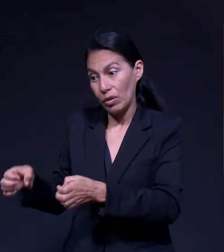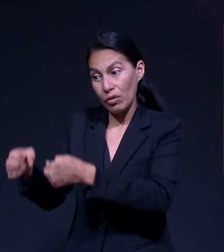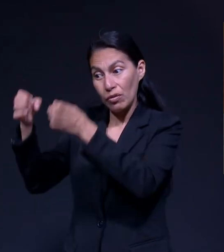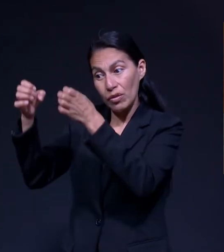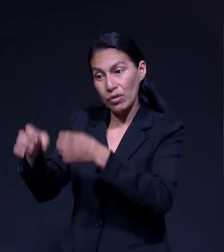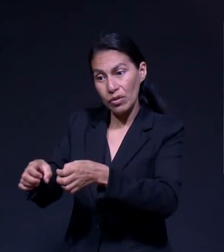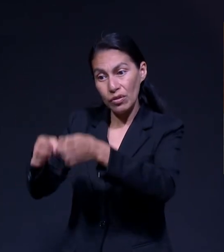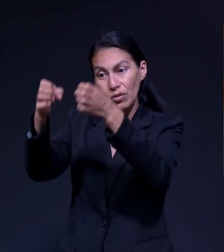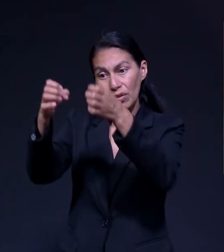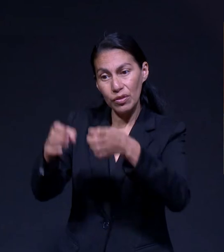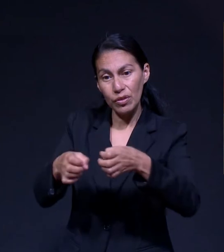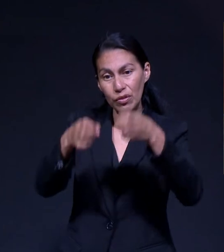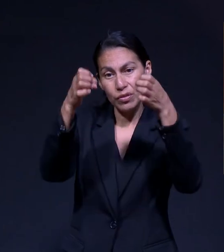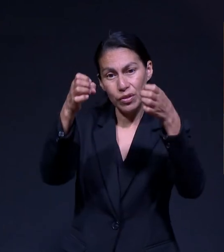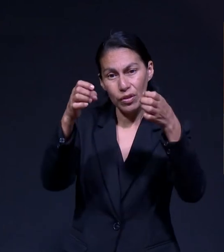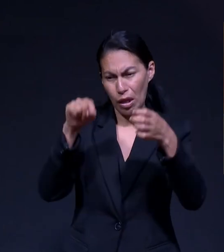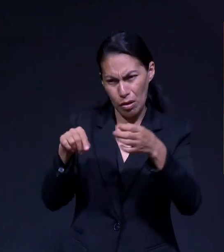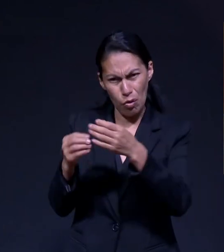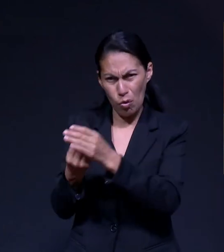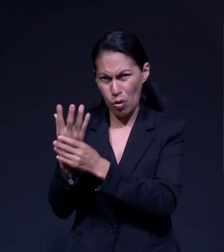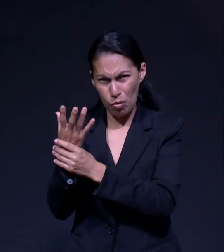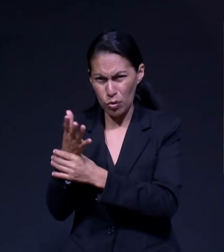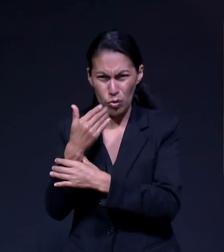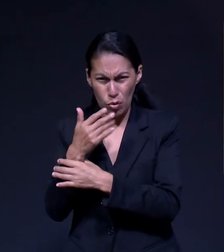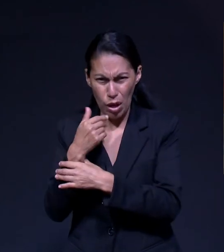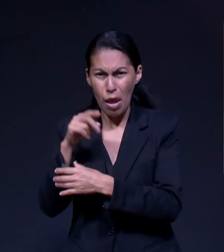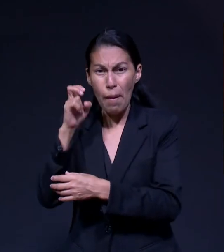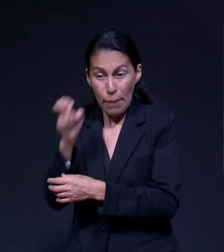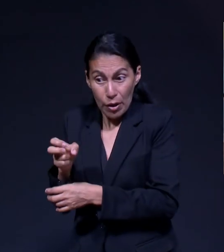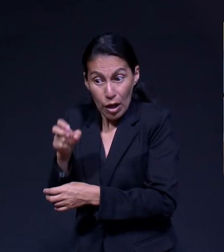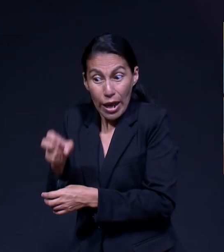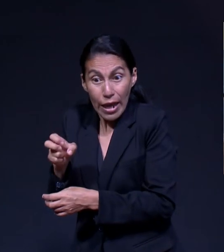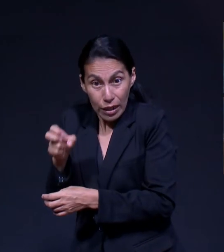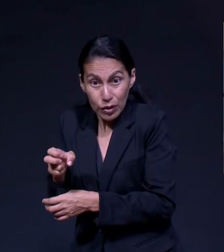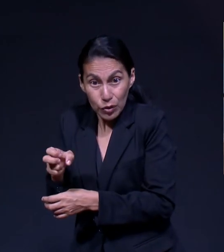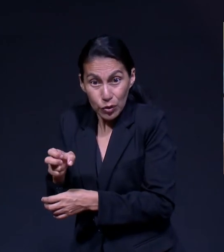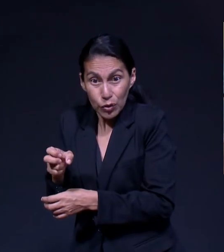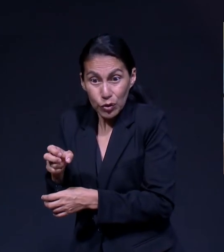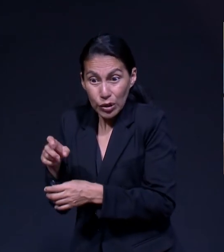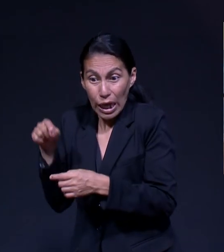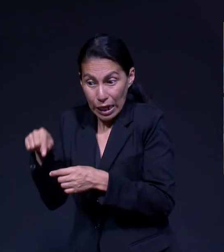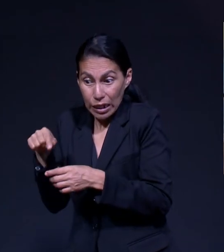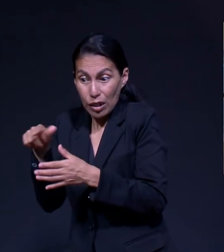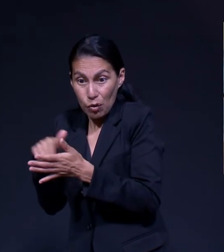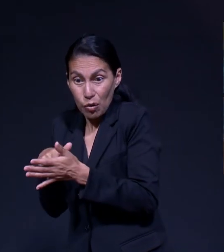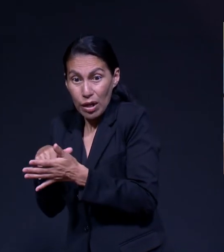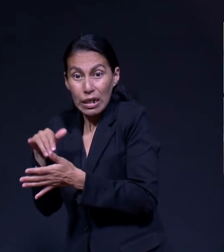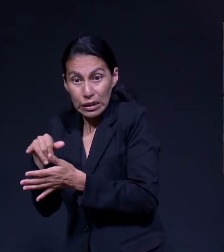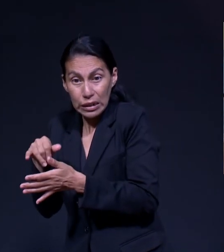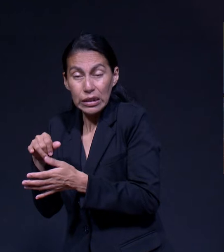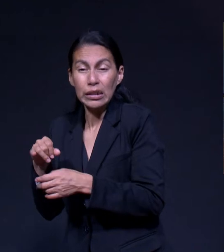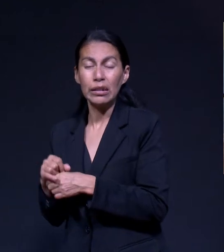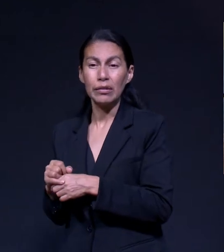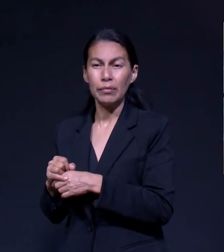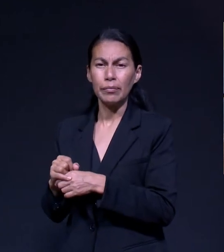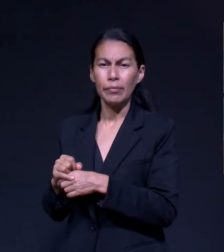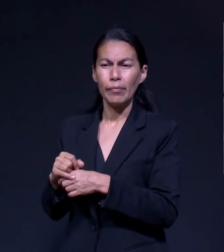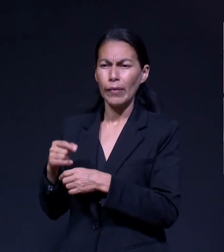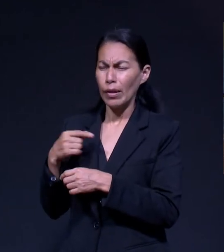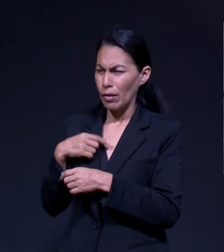novedad Porque, como le digo No hay muchas edificaciones recientes en esa ciudad Y a mí me gustó Como niña me gustó Así que yo